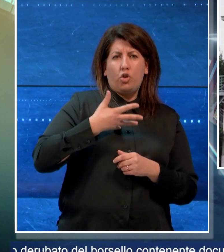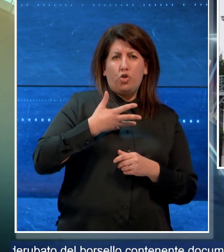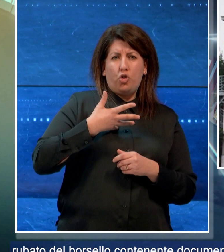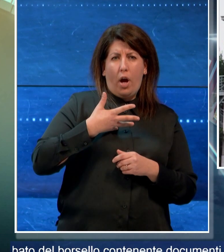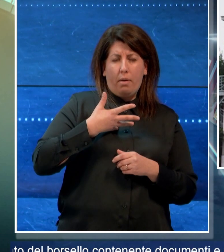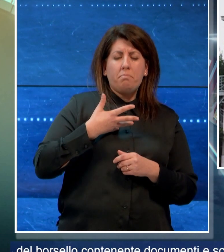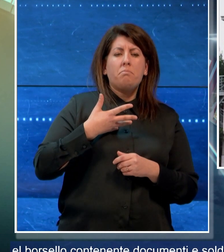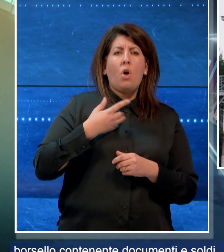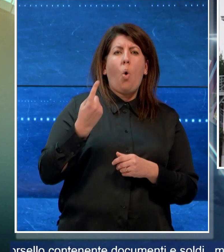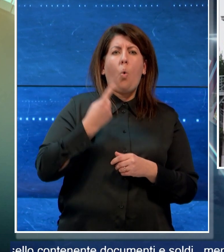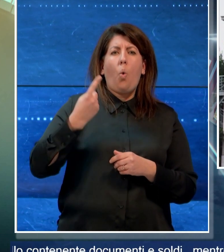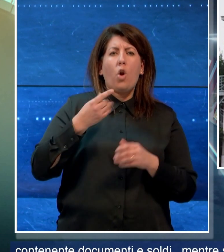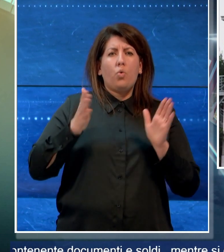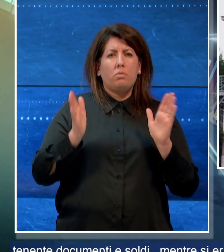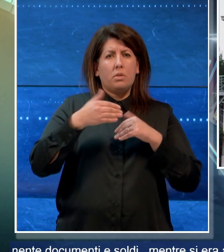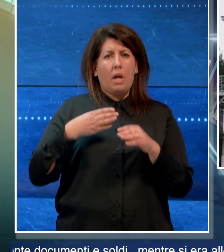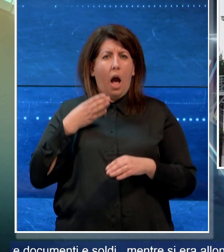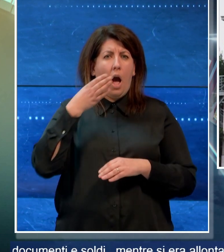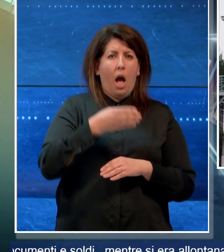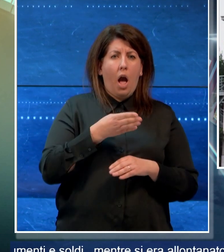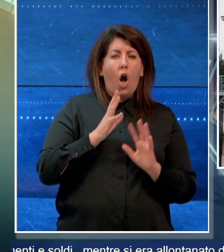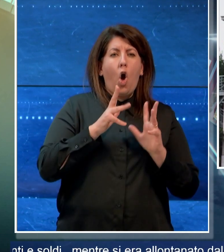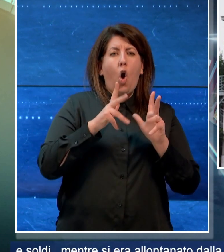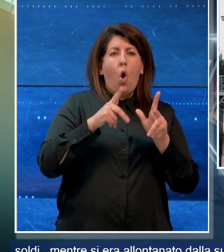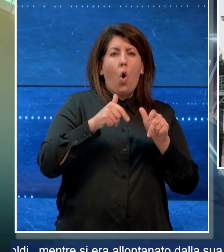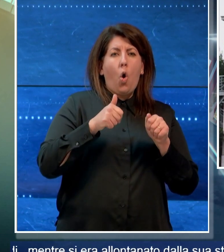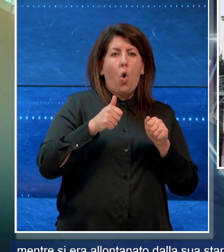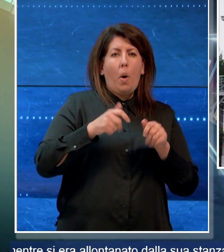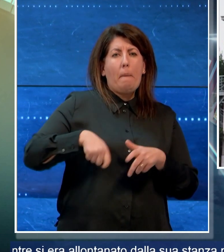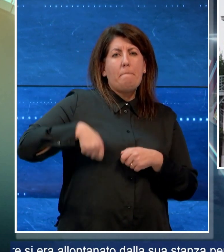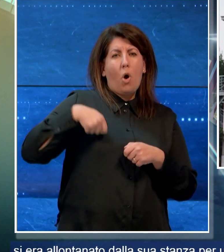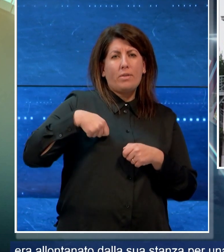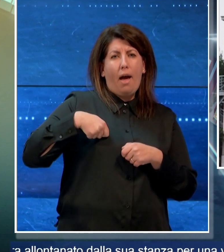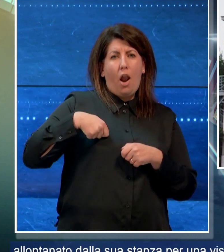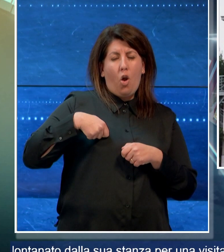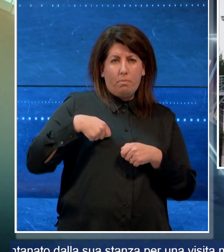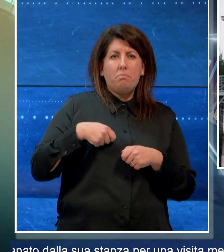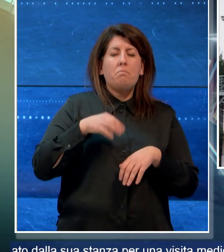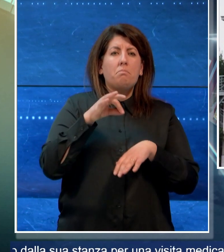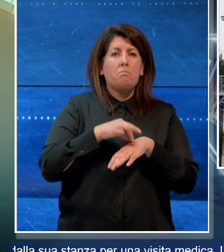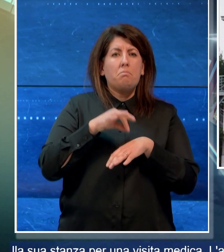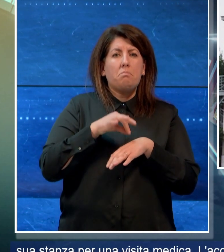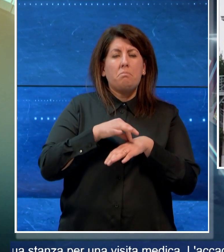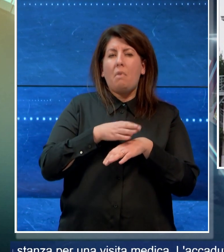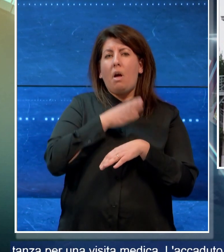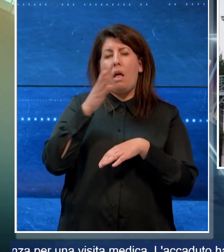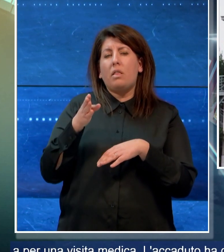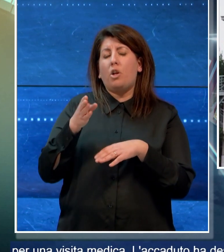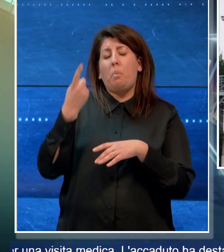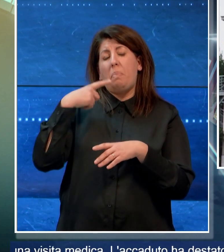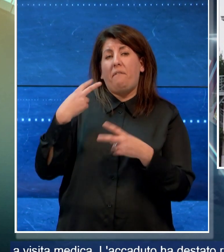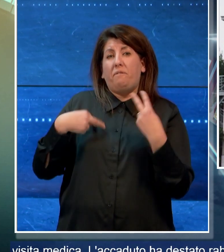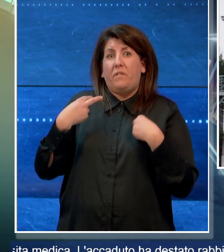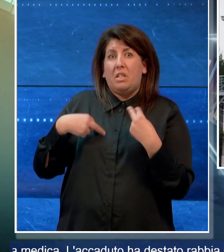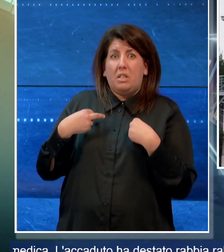allontanato dalla sua stanza per una visita medica. L'accaduto ha destato